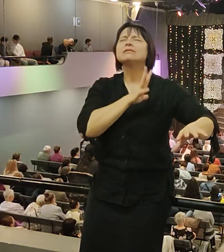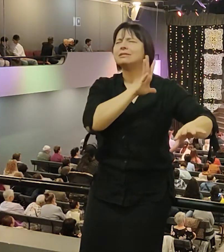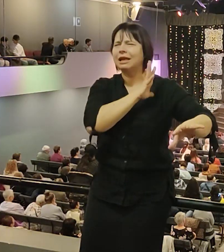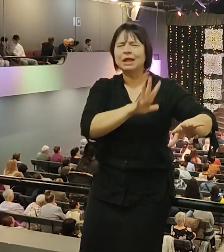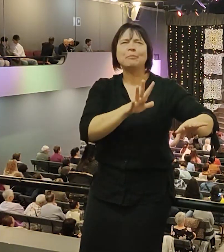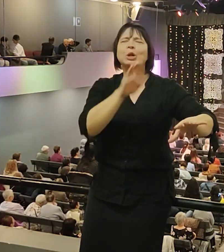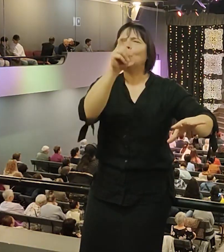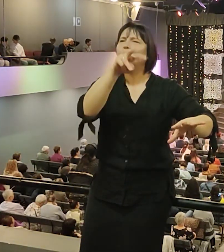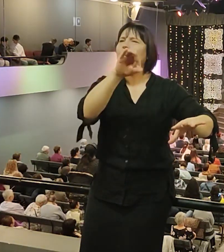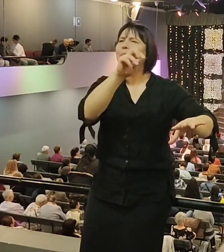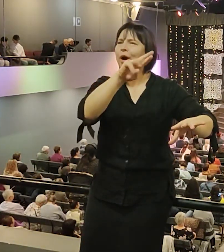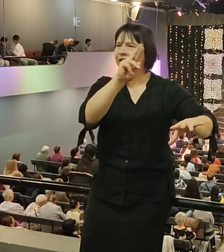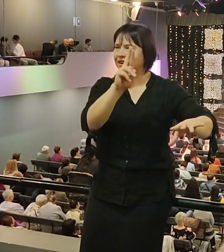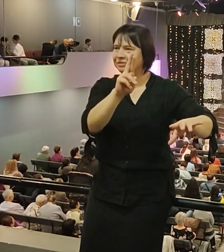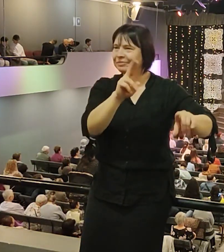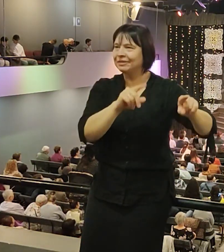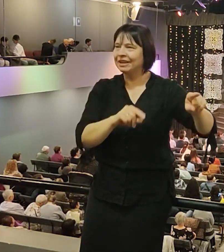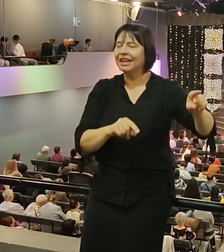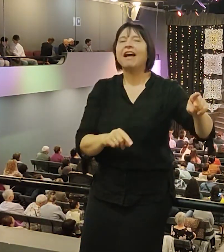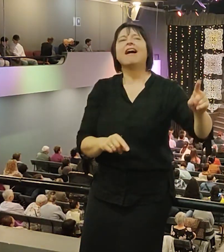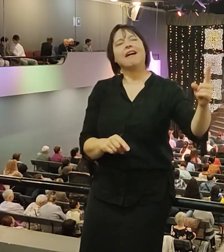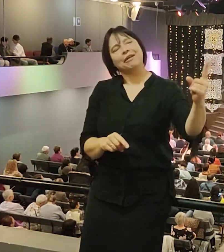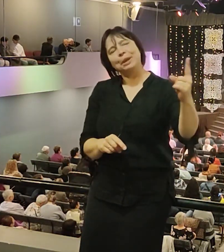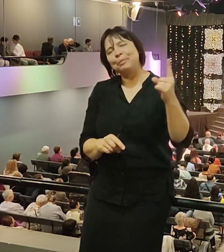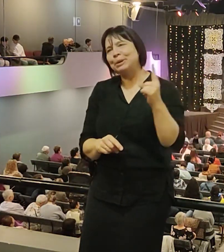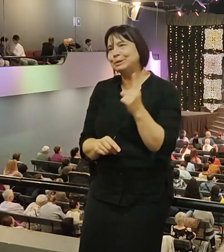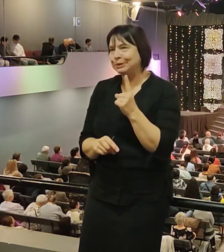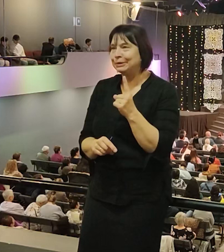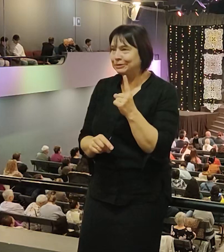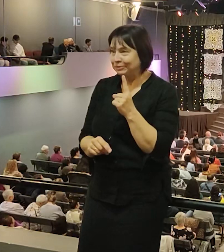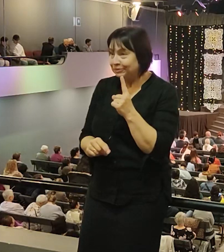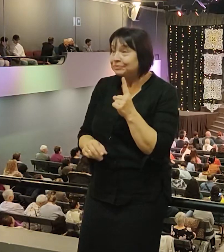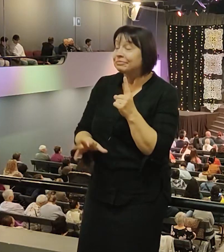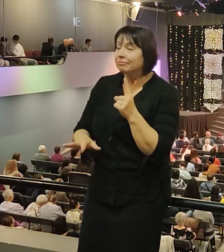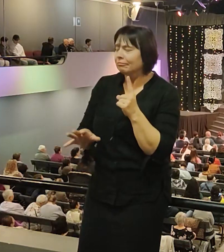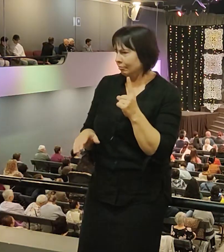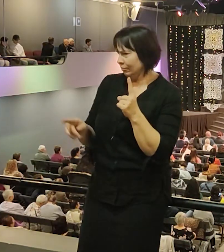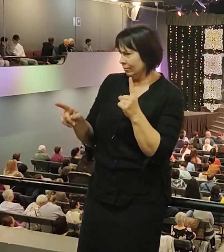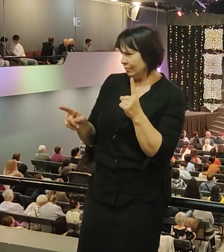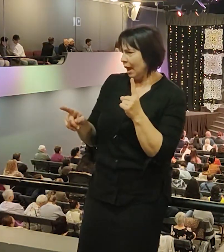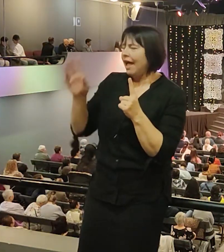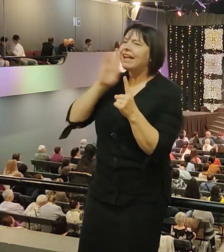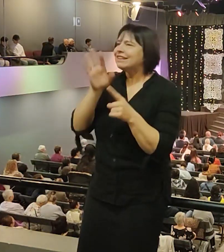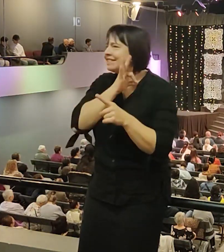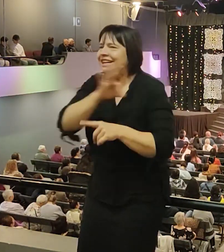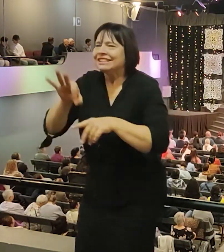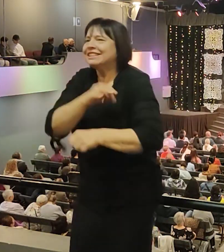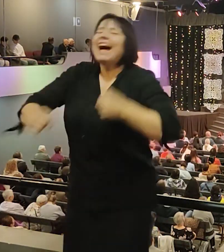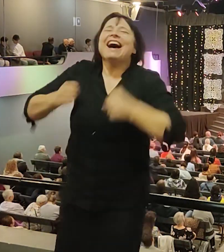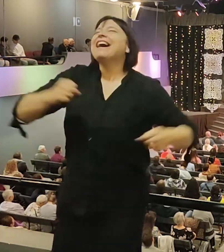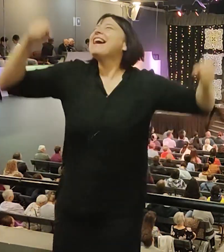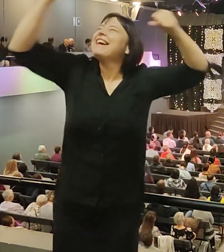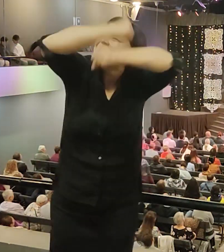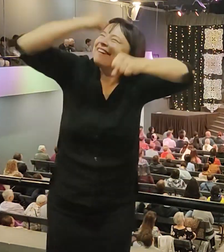животик вырос. Она говорит, даже не замечала. Но это было всего месяц, не три месяца. Это было всего месяц. Просто,